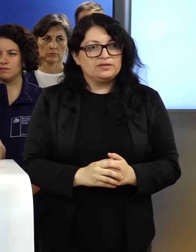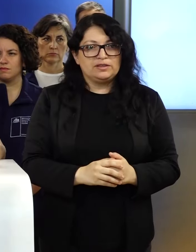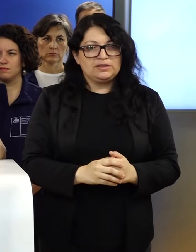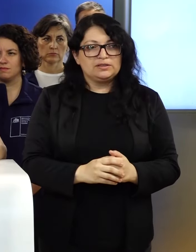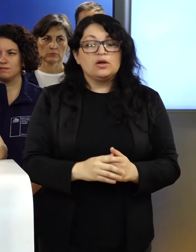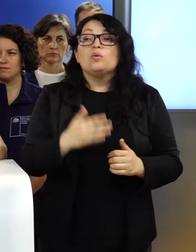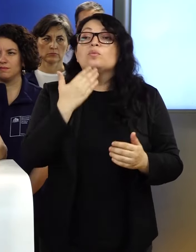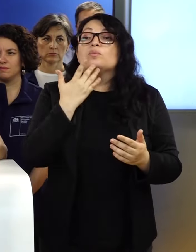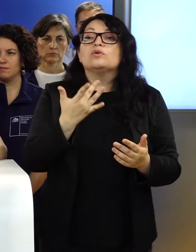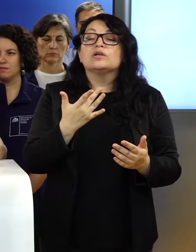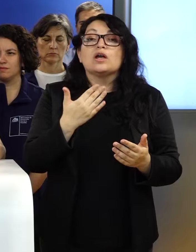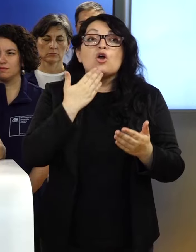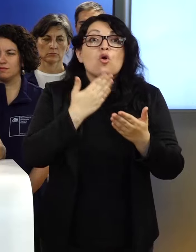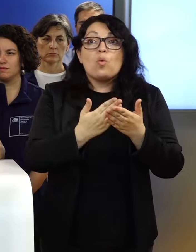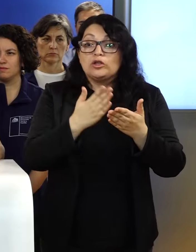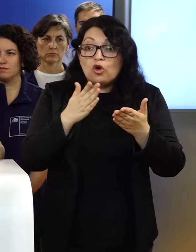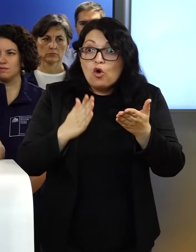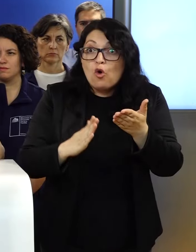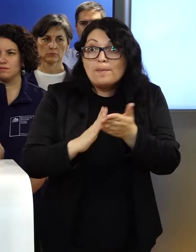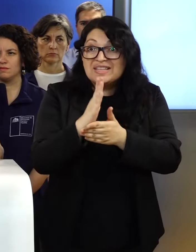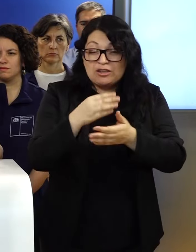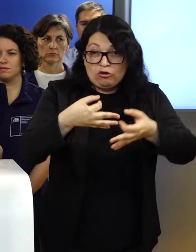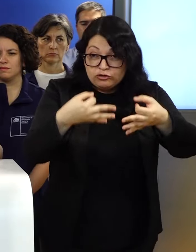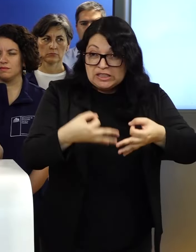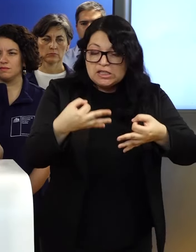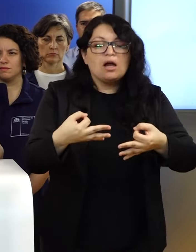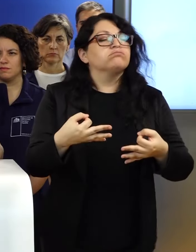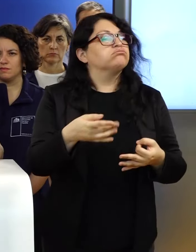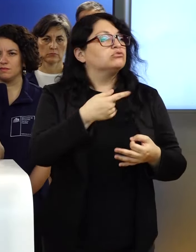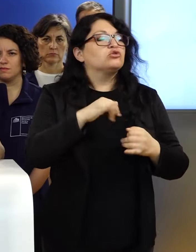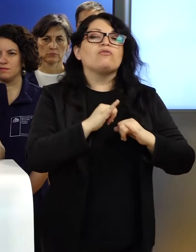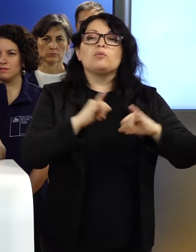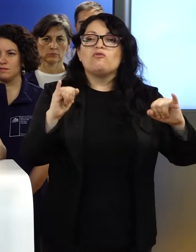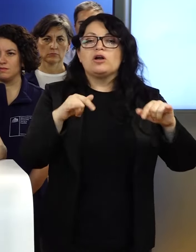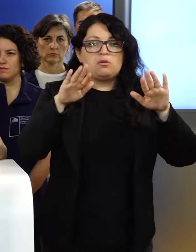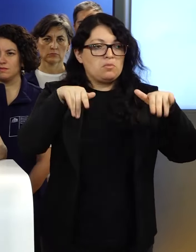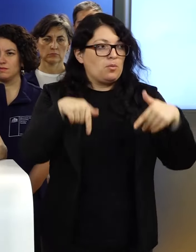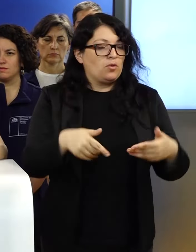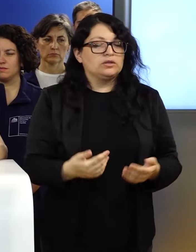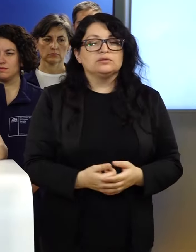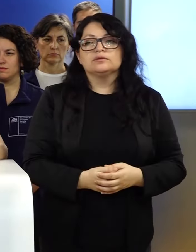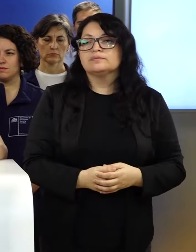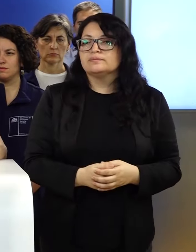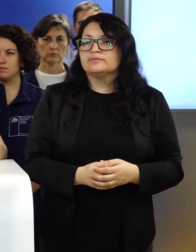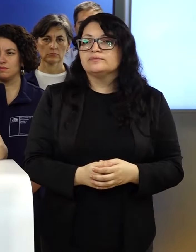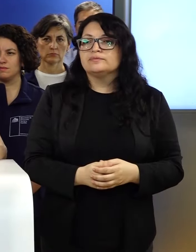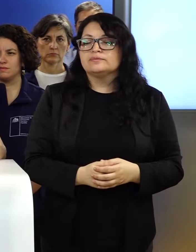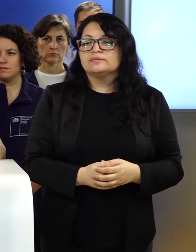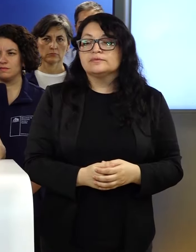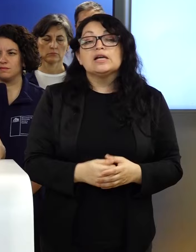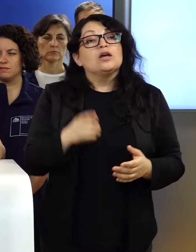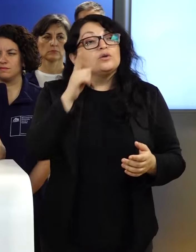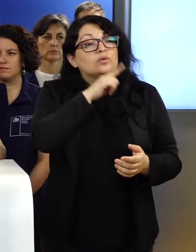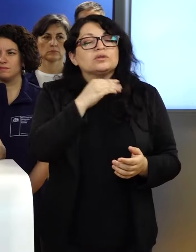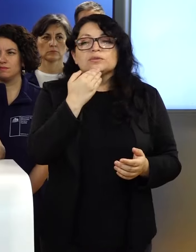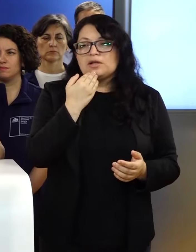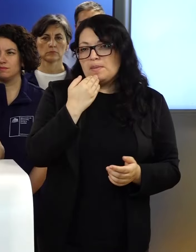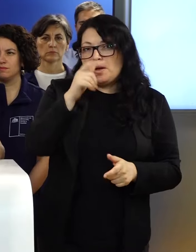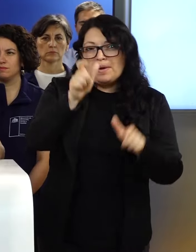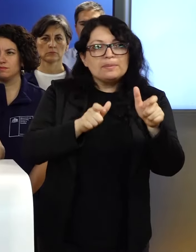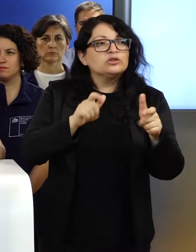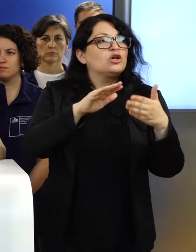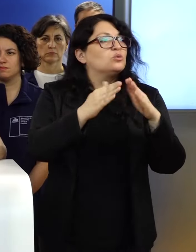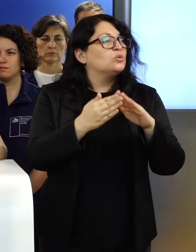aplicación de la ficha FIBE, va a ser informado oportunamente a través de este canal. Por último, para la tranquilidad de la